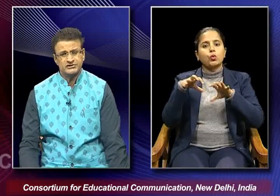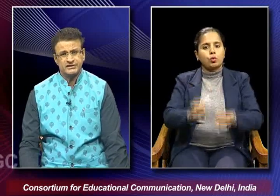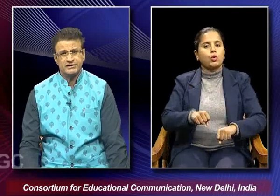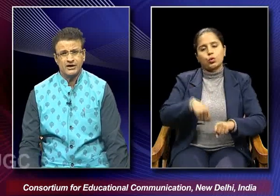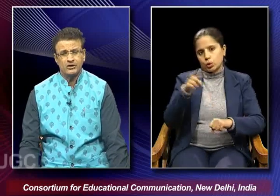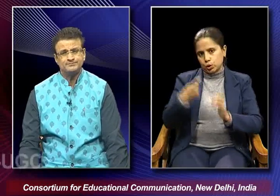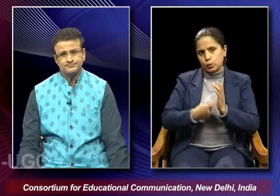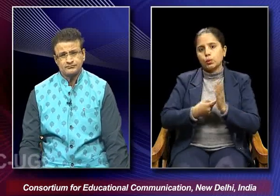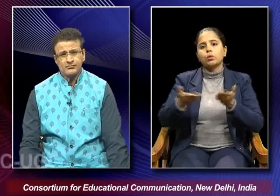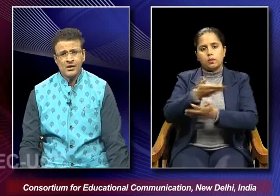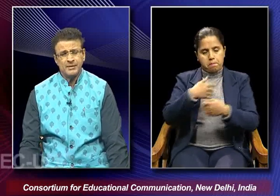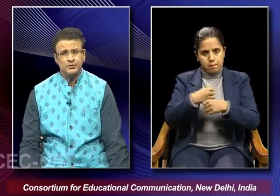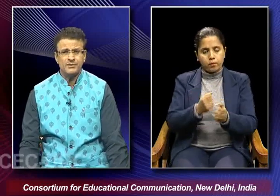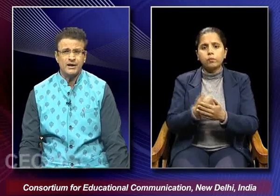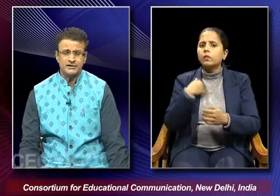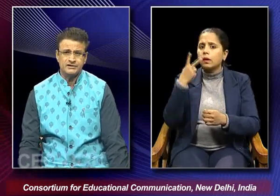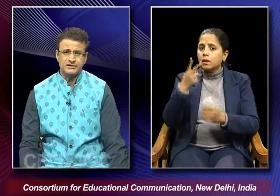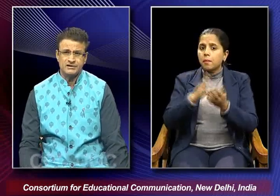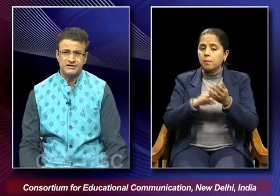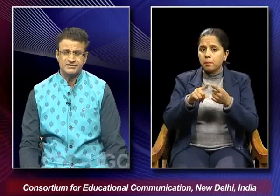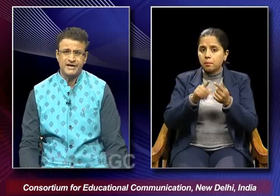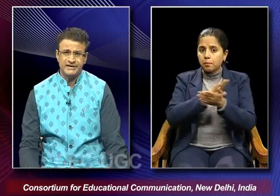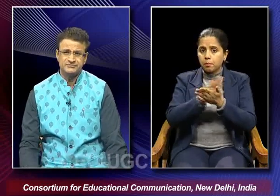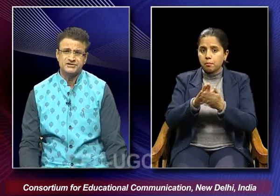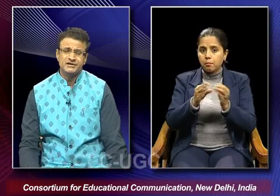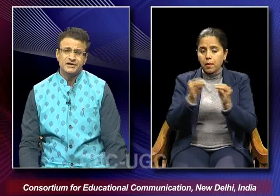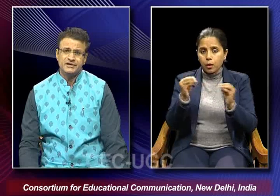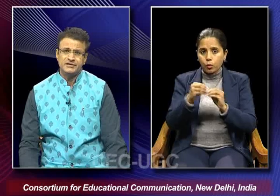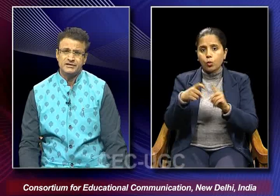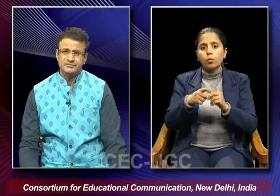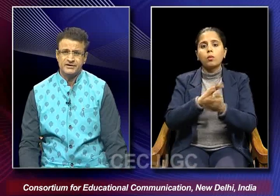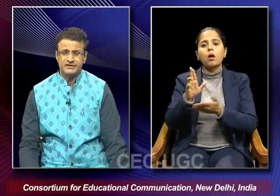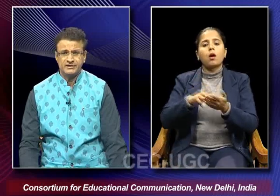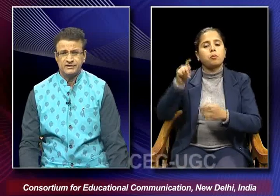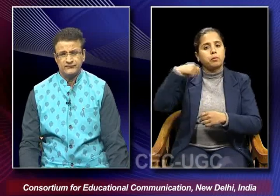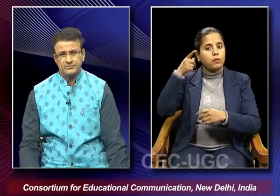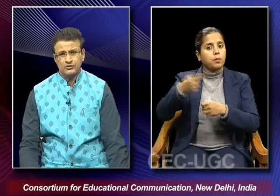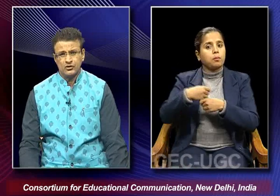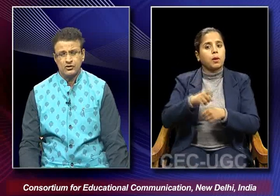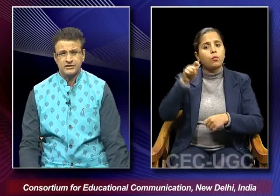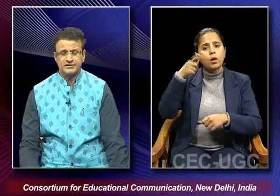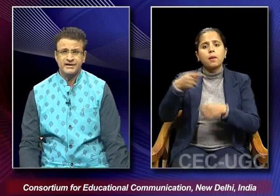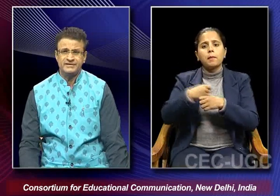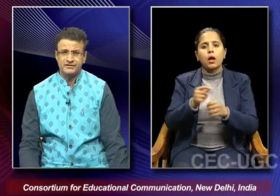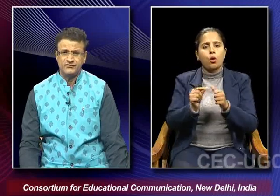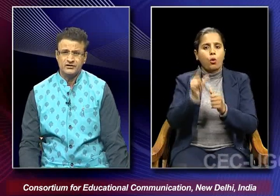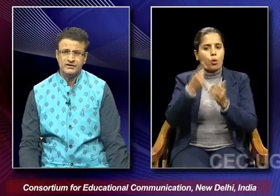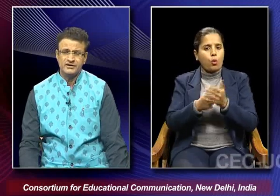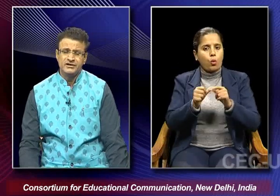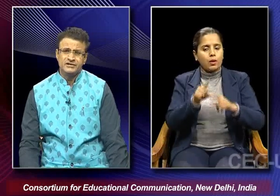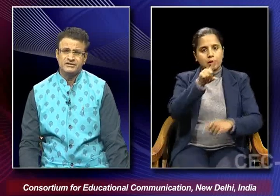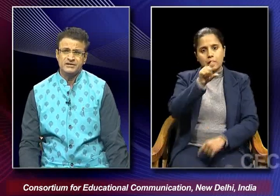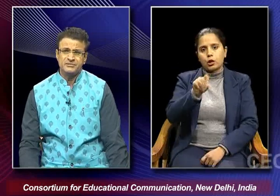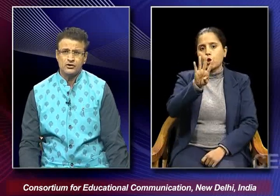also seen that how Mahbub Khan in the later times he made a film called Aurat in 1940